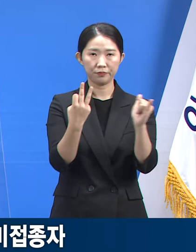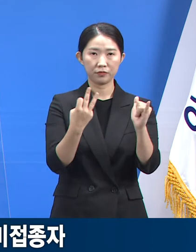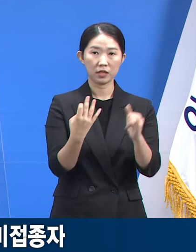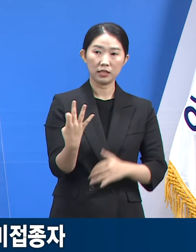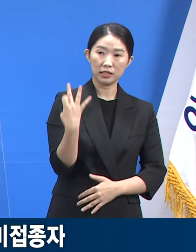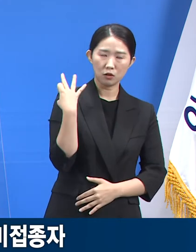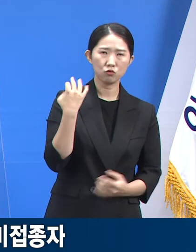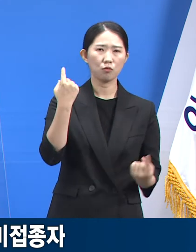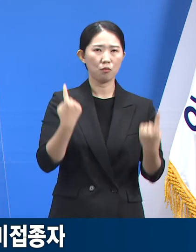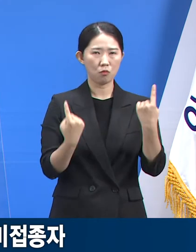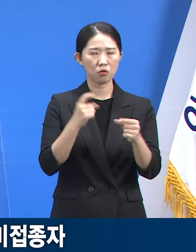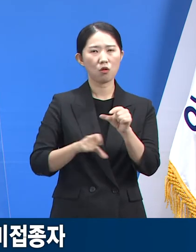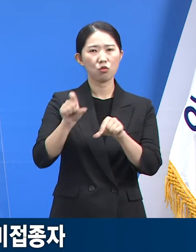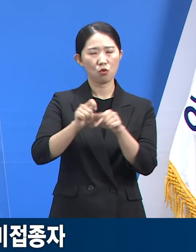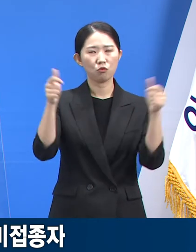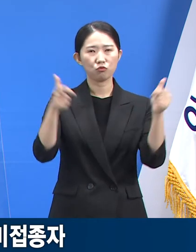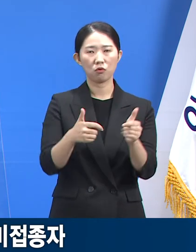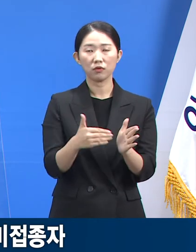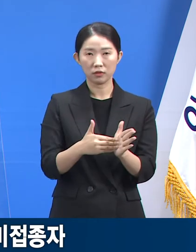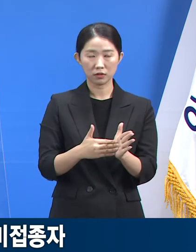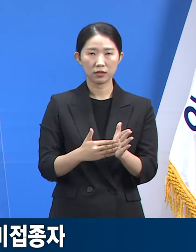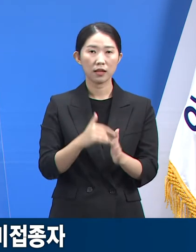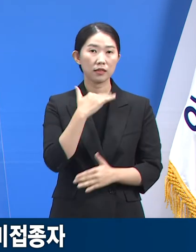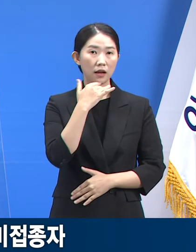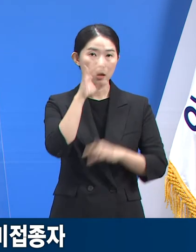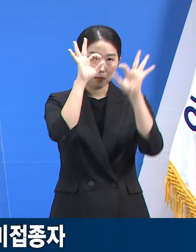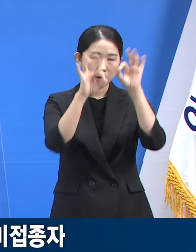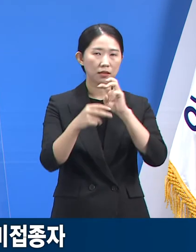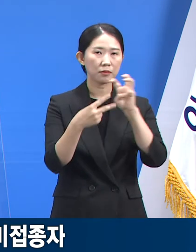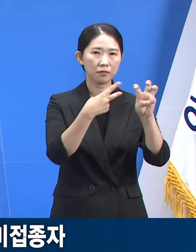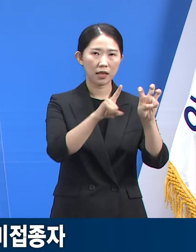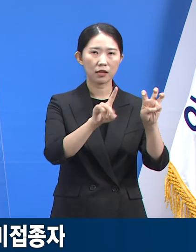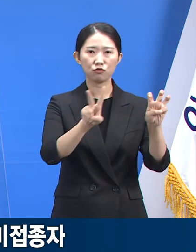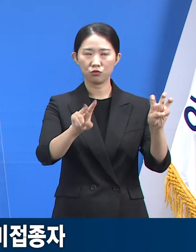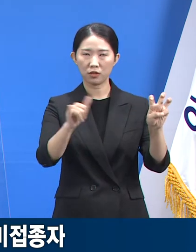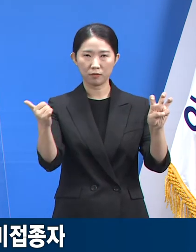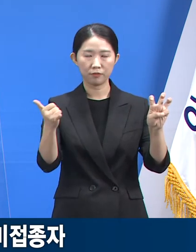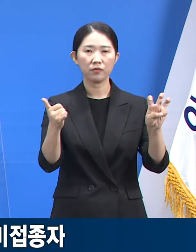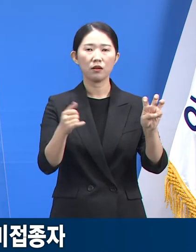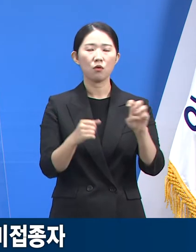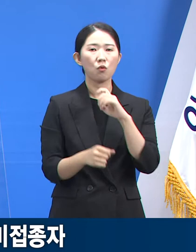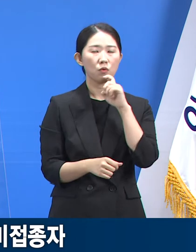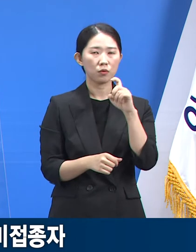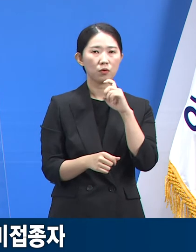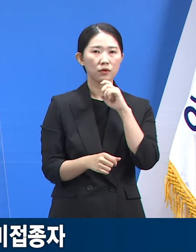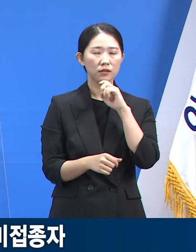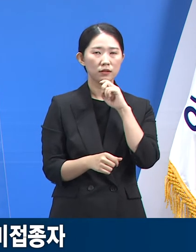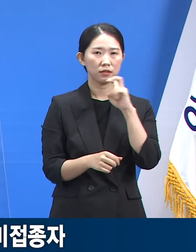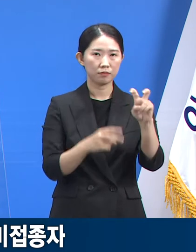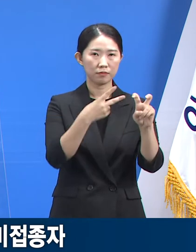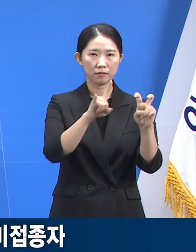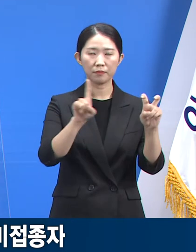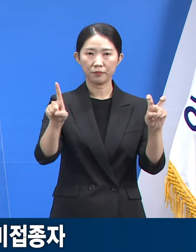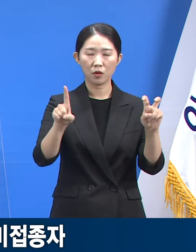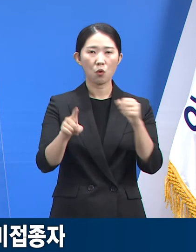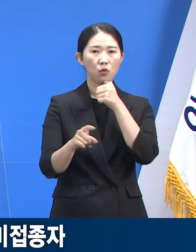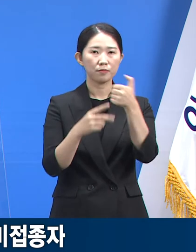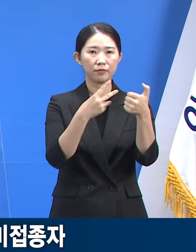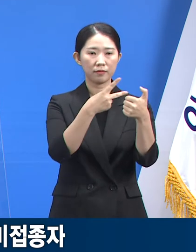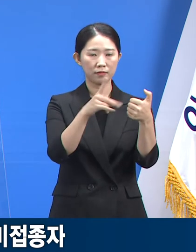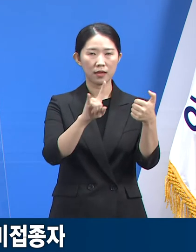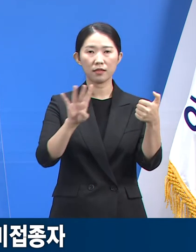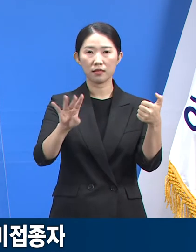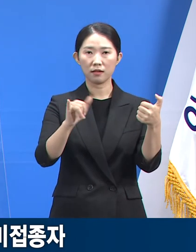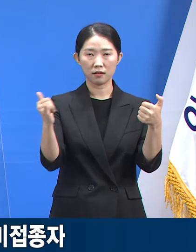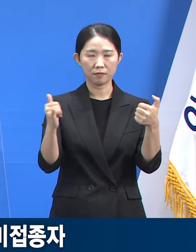감소한 수치입니다. 연령별로 보면 30대 2명, 40대 1명, 50대 4명, 60대 4명, 70대 1명,